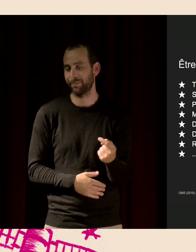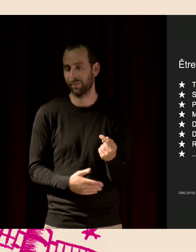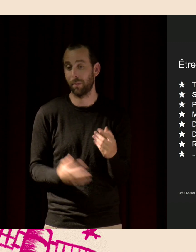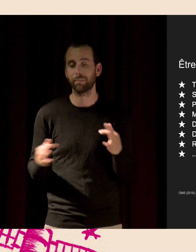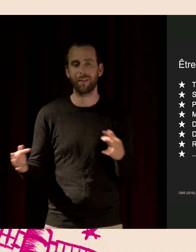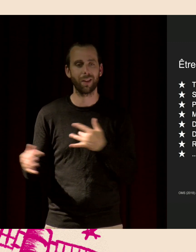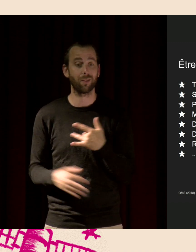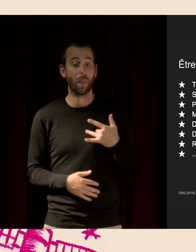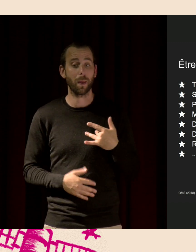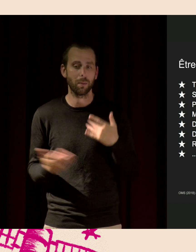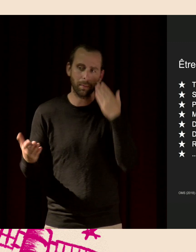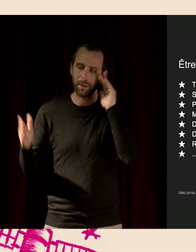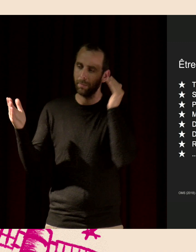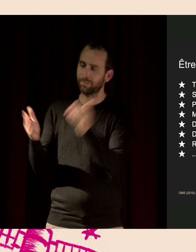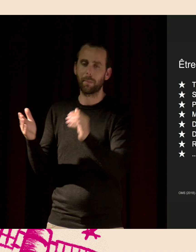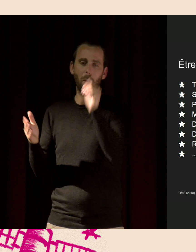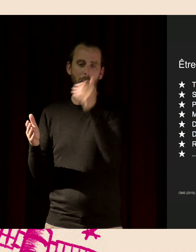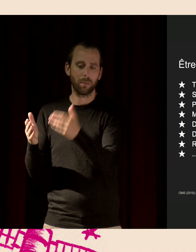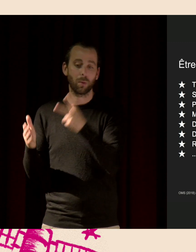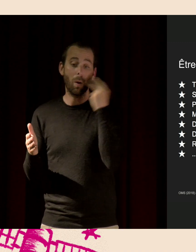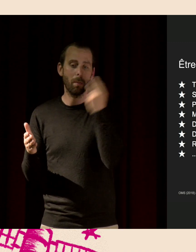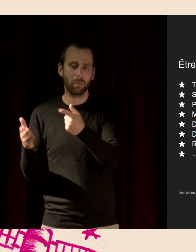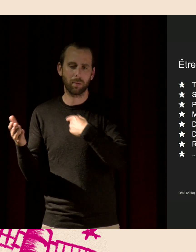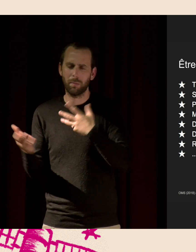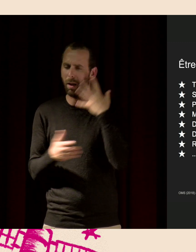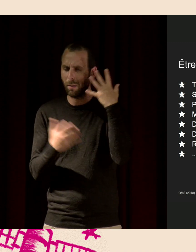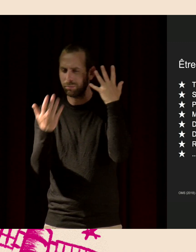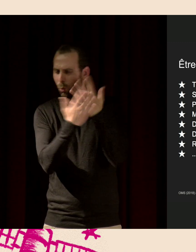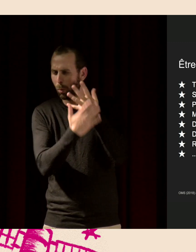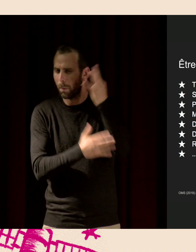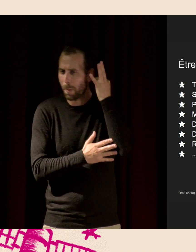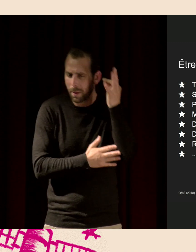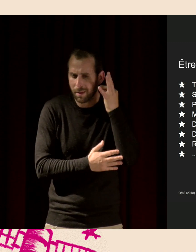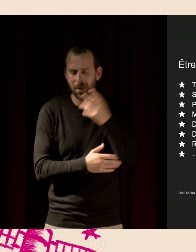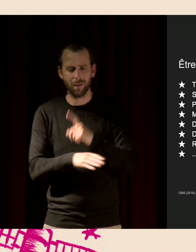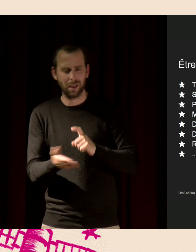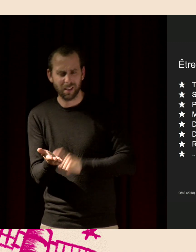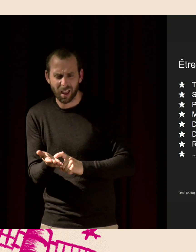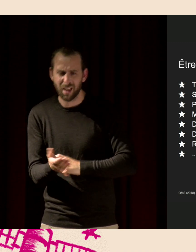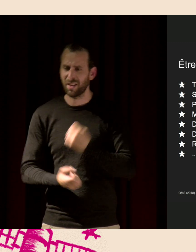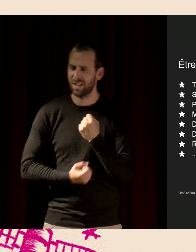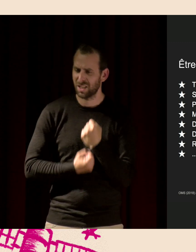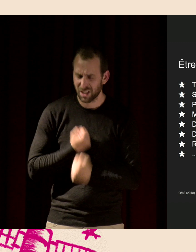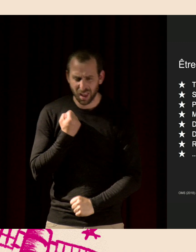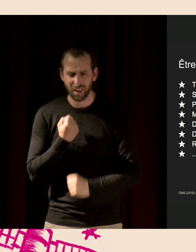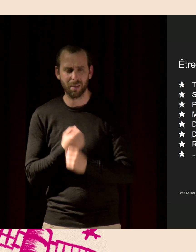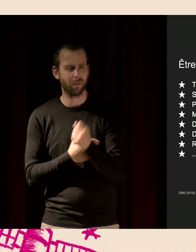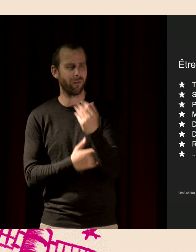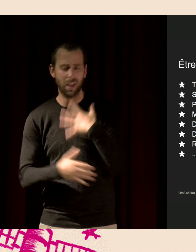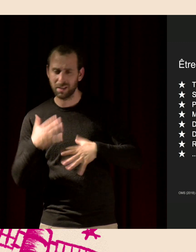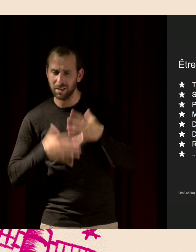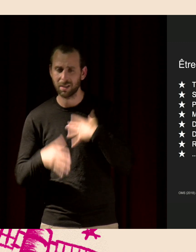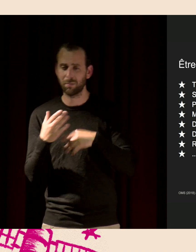S'il faut parler d'abord de l'homme, ça génère des troubles auditifs, du stress, de la gêne, de la fatigue, ça perturbe notre sommeil,